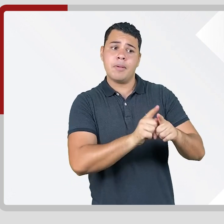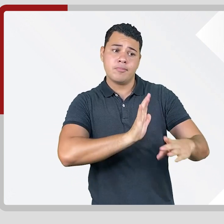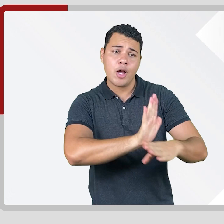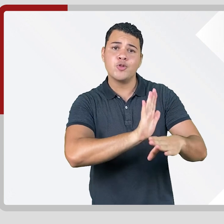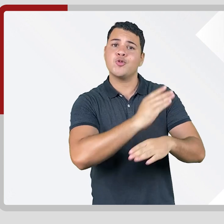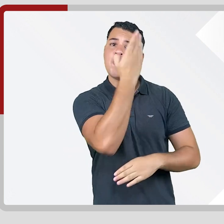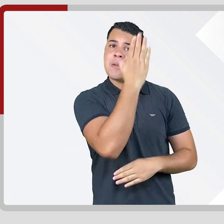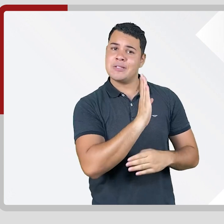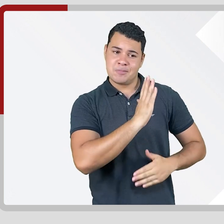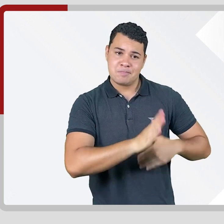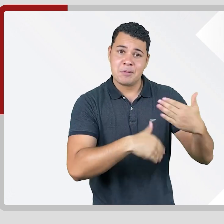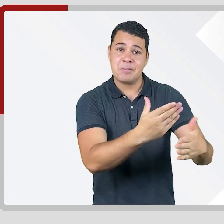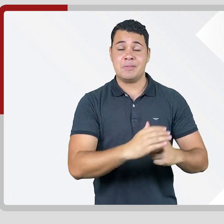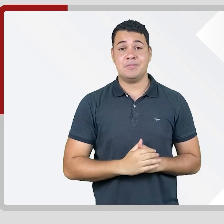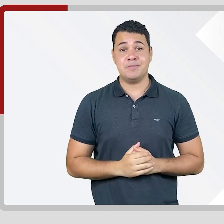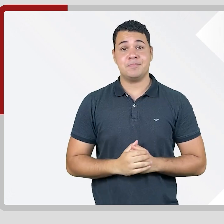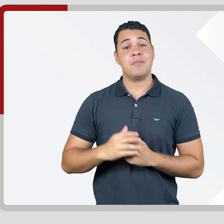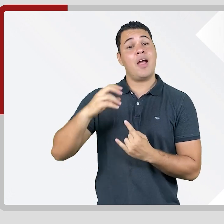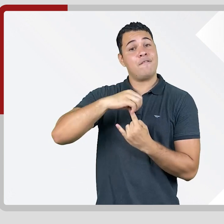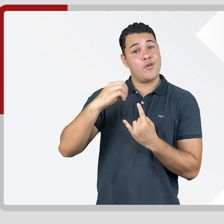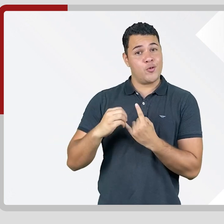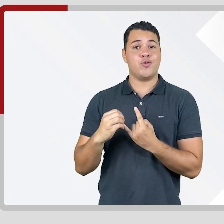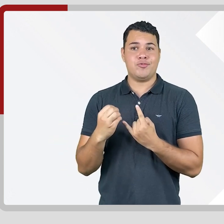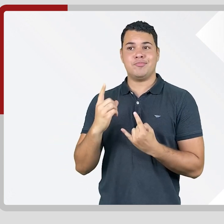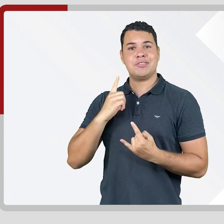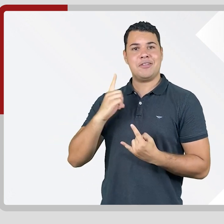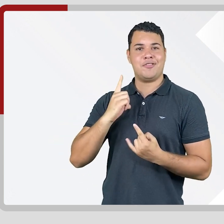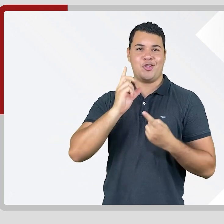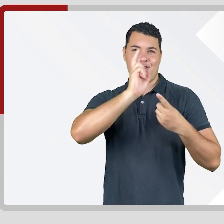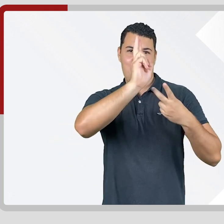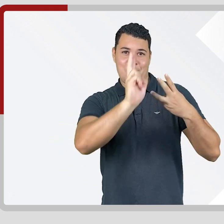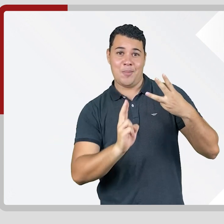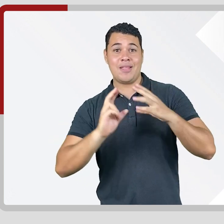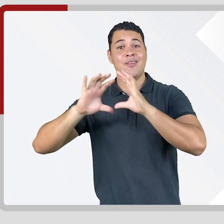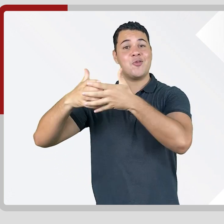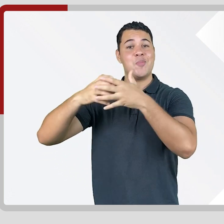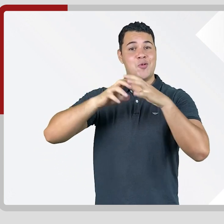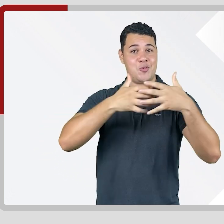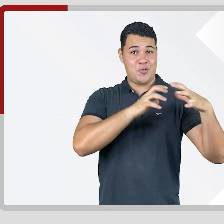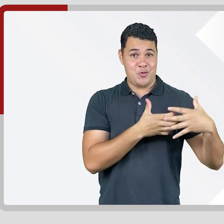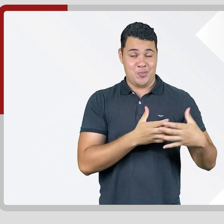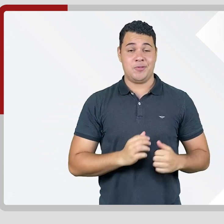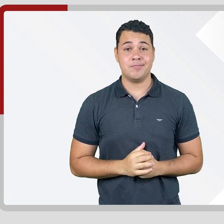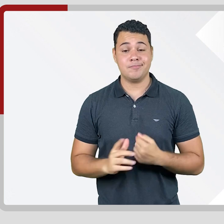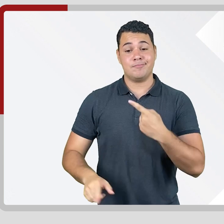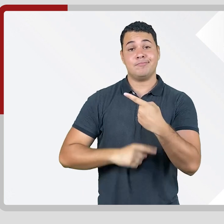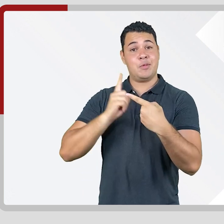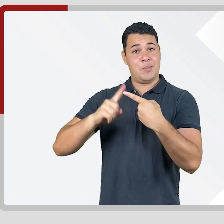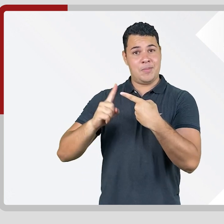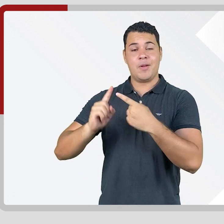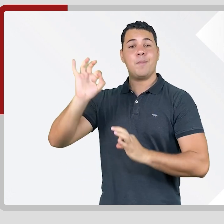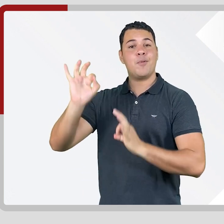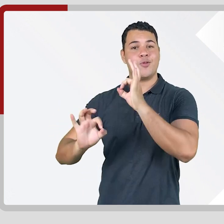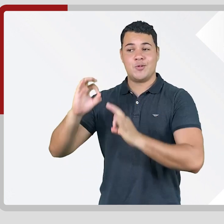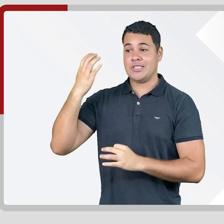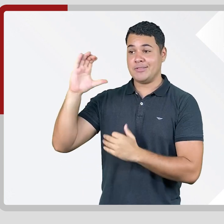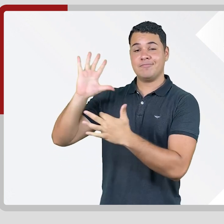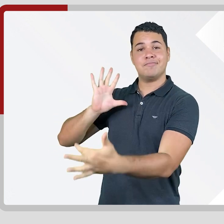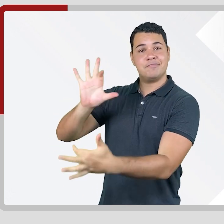produções e contribuições ao país. A Fiocruz foi contemplada em três categorias.